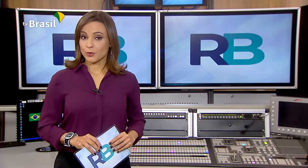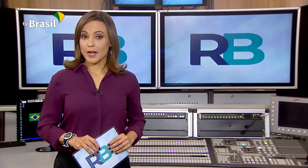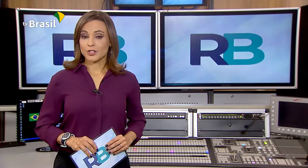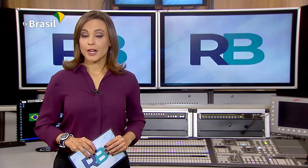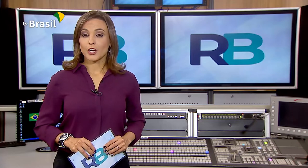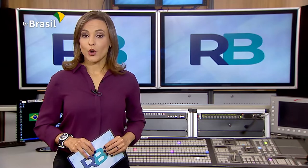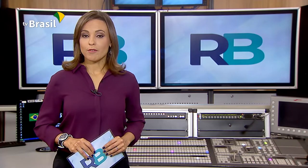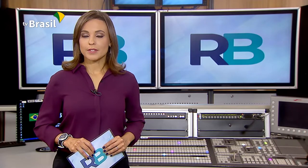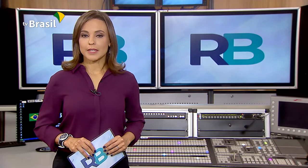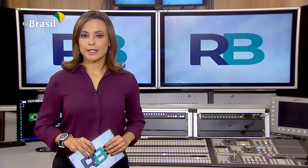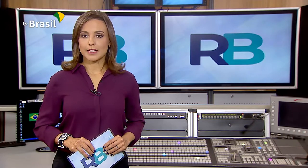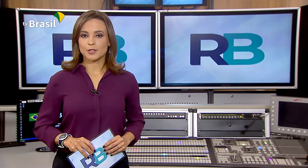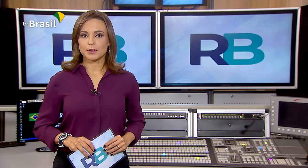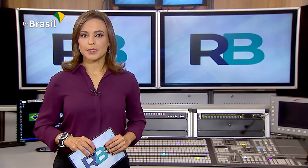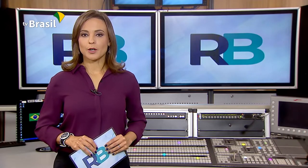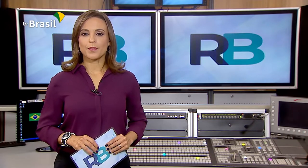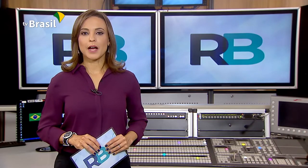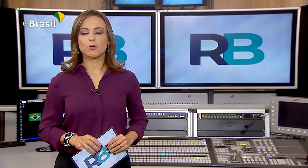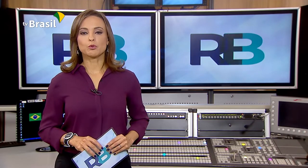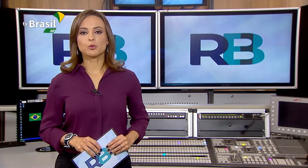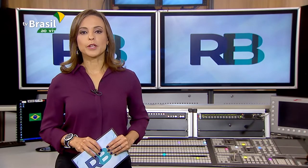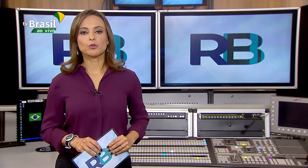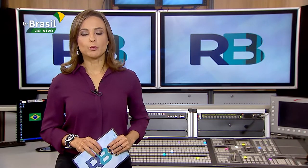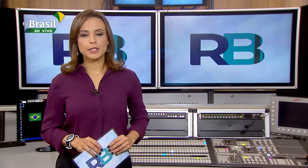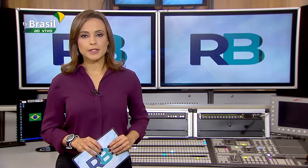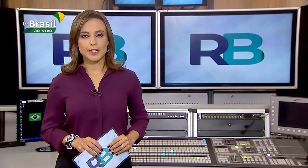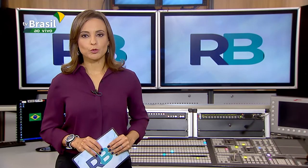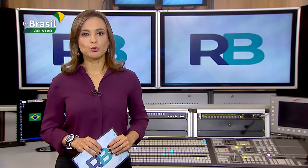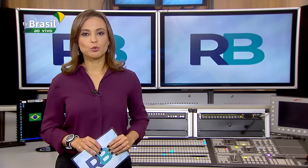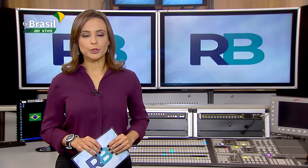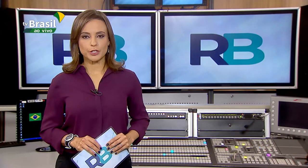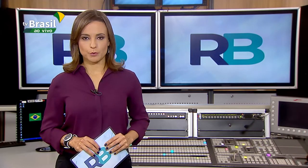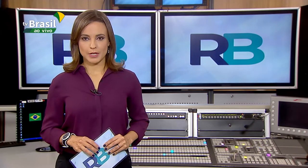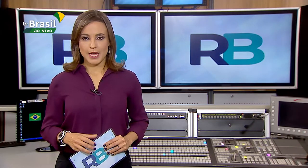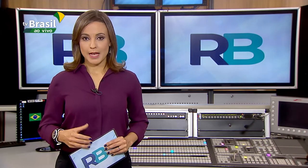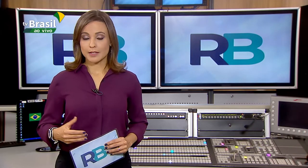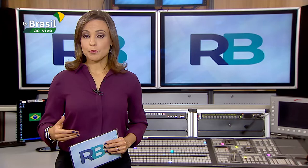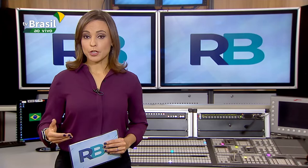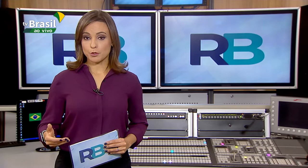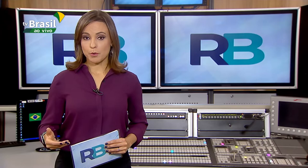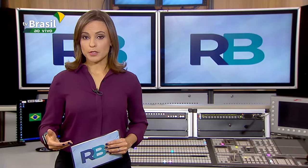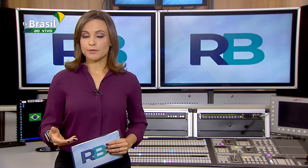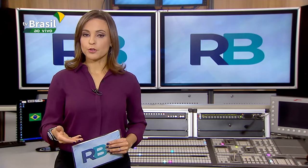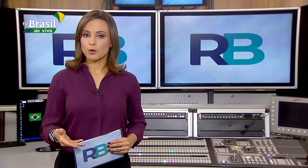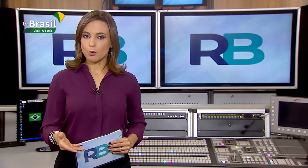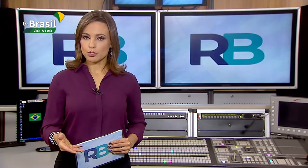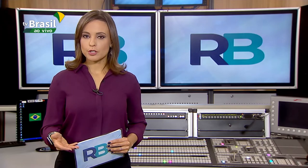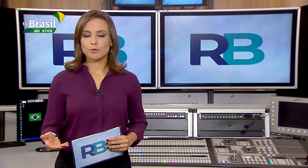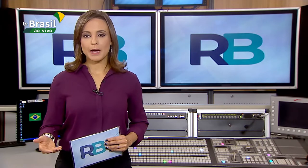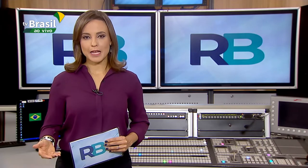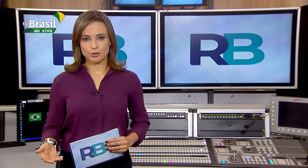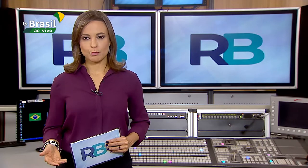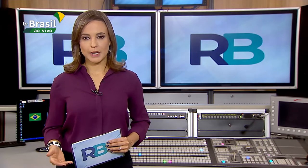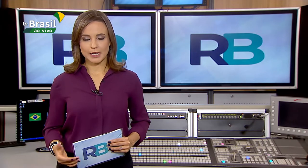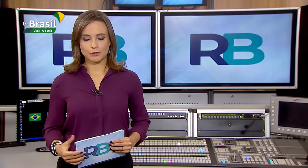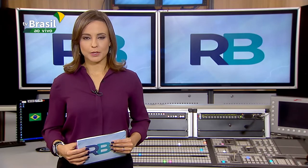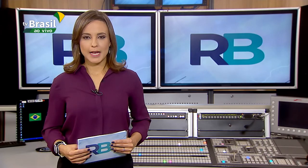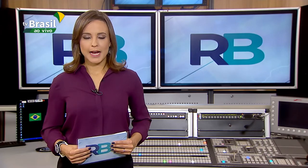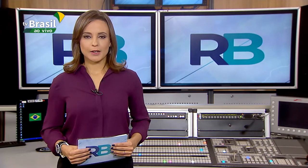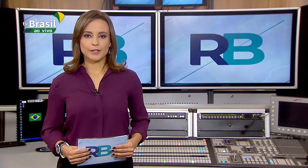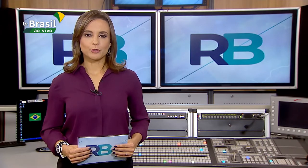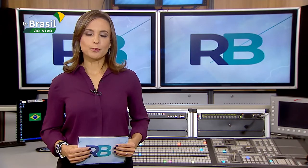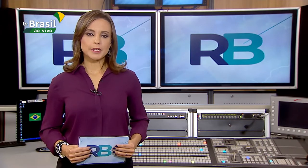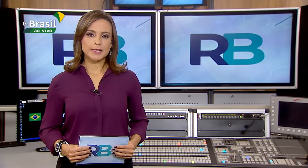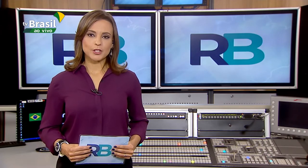Regina Duarte é a nova secretária especial da Cultura do Ministério do Turismo. A cerimônia de posse foi hoje no Palácio do